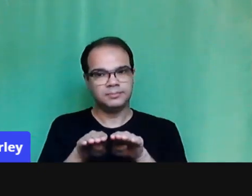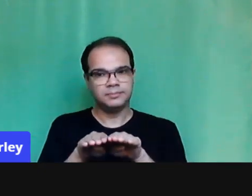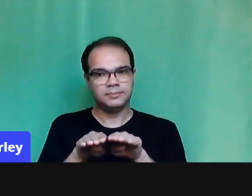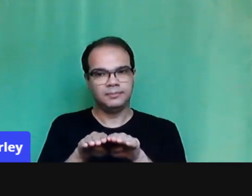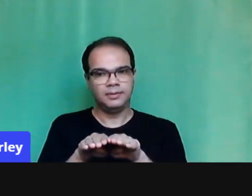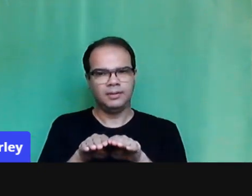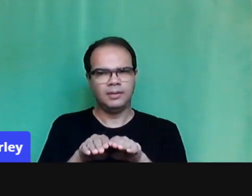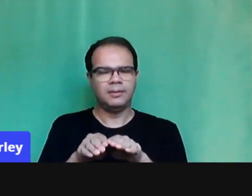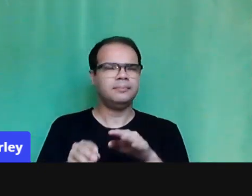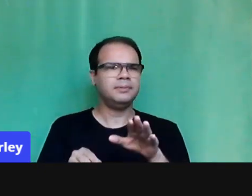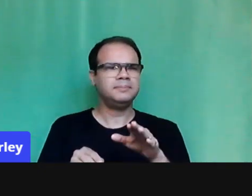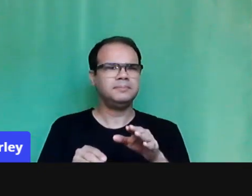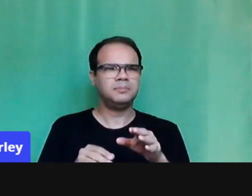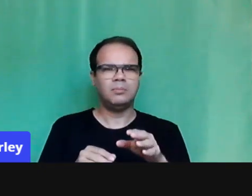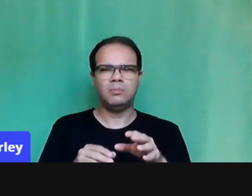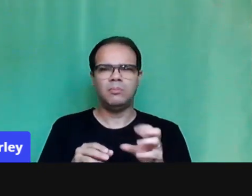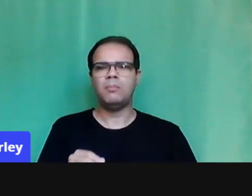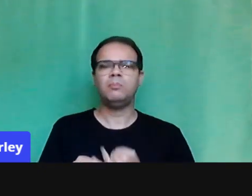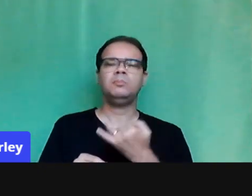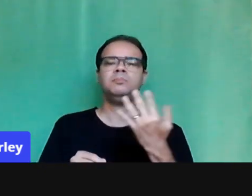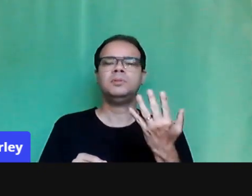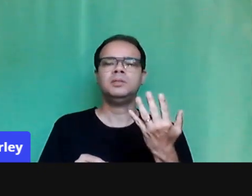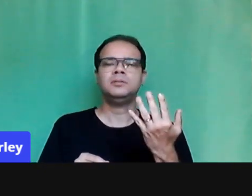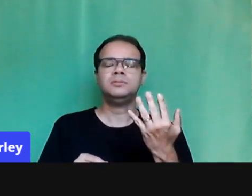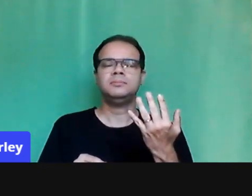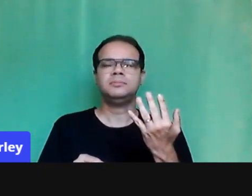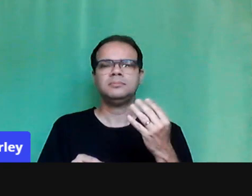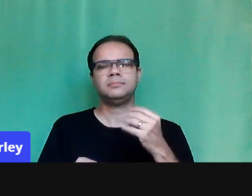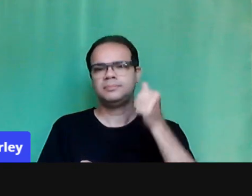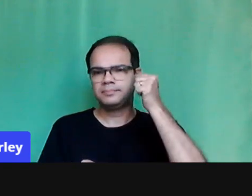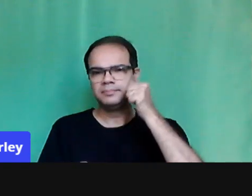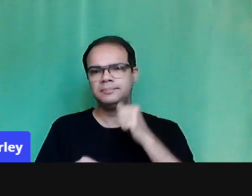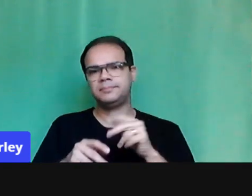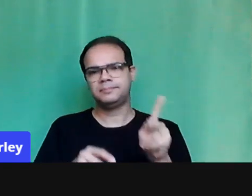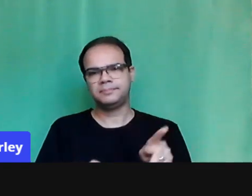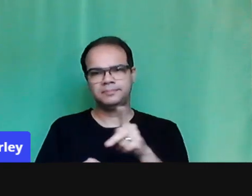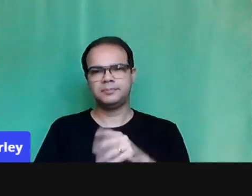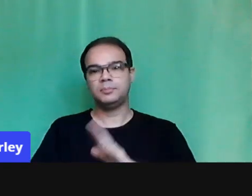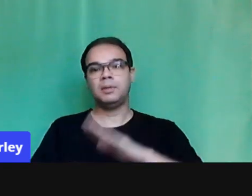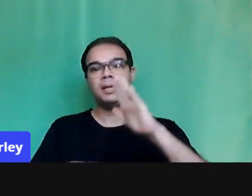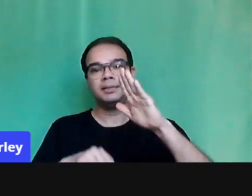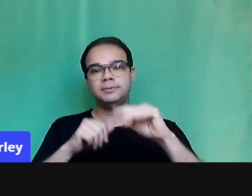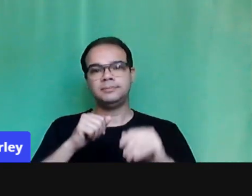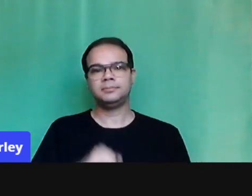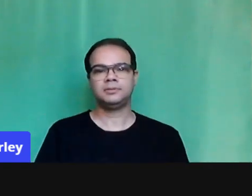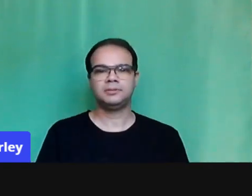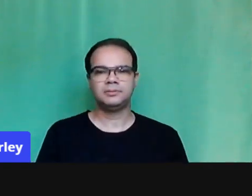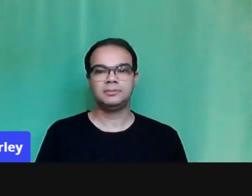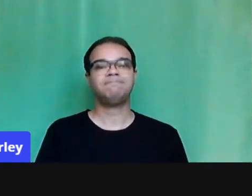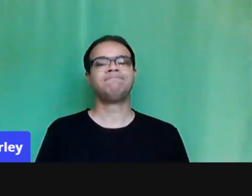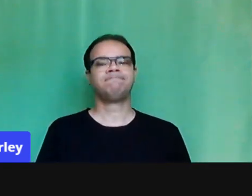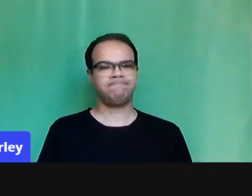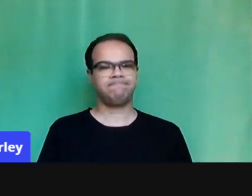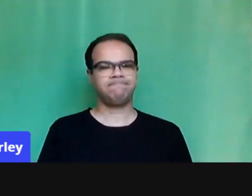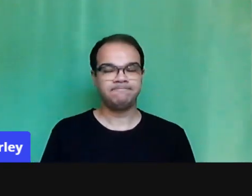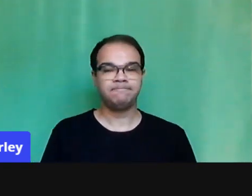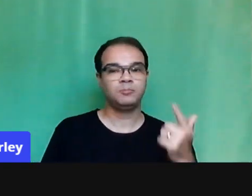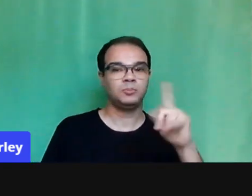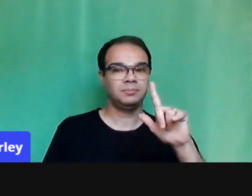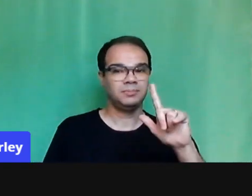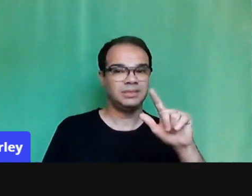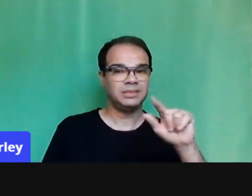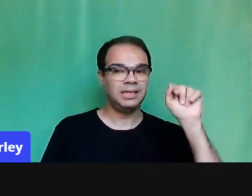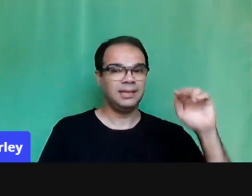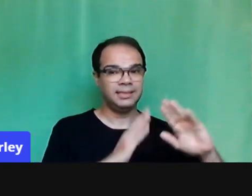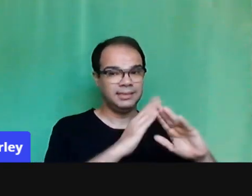sua maioria, são mulheres, né? Outra questão importante que esse estudo traz, o despreparo das redes na